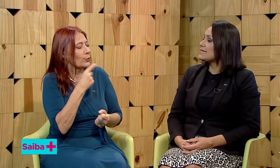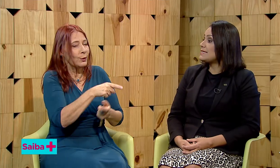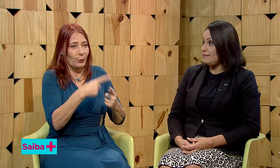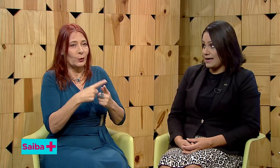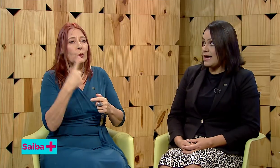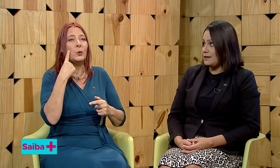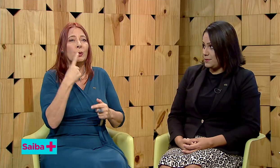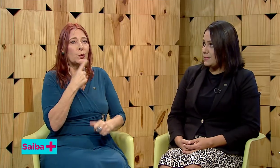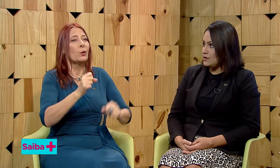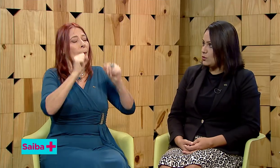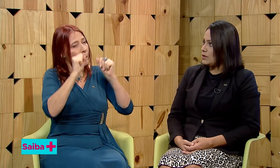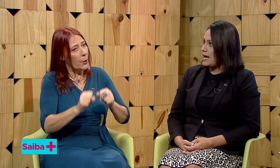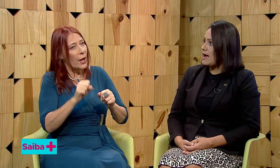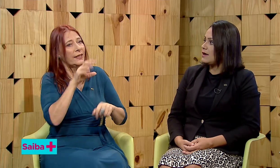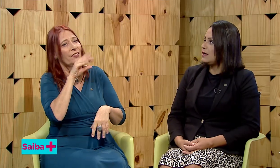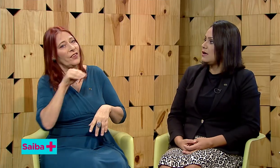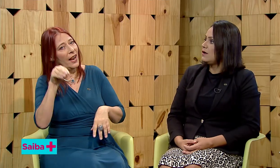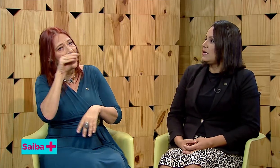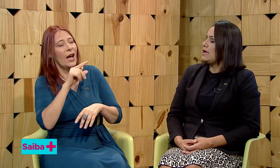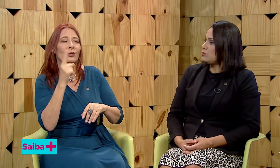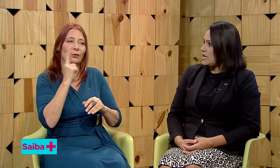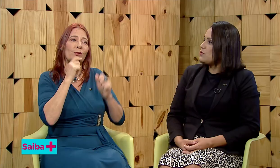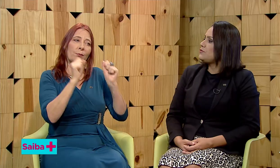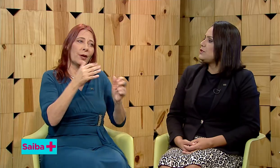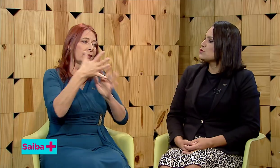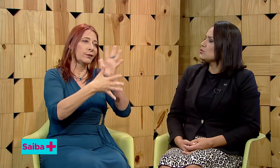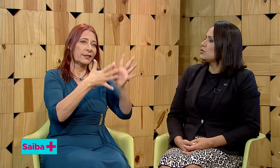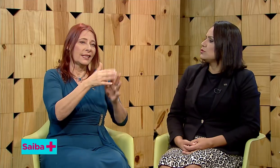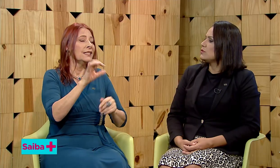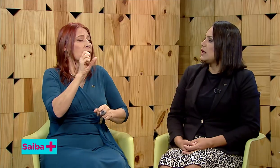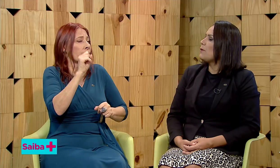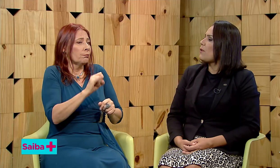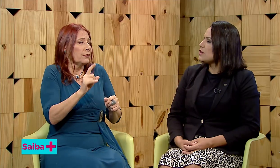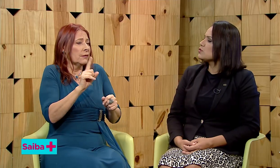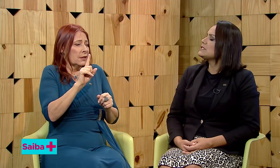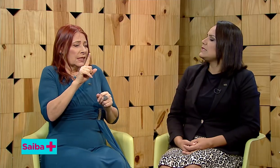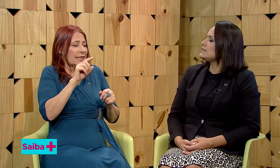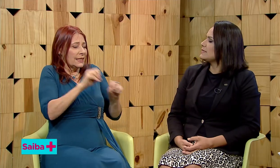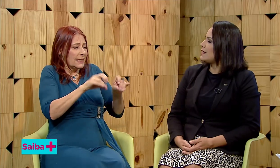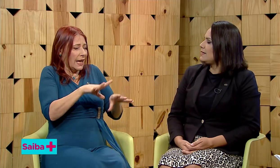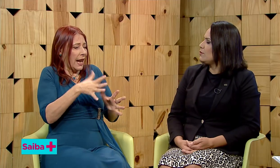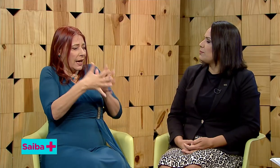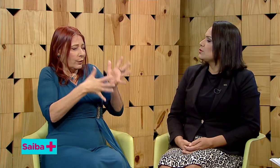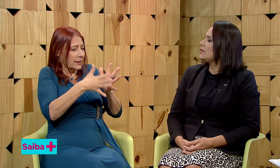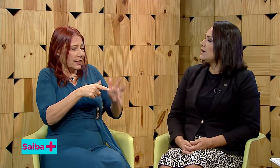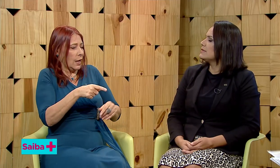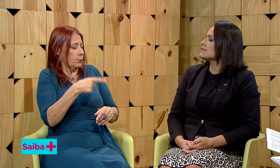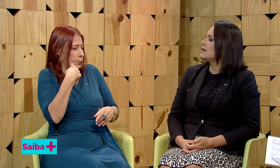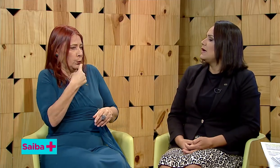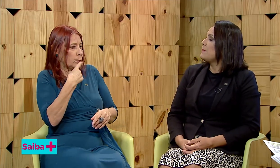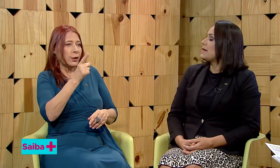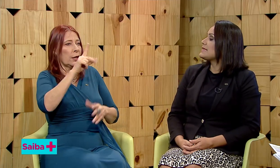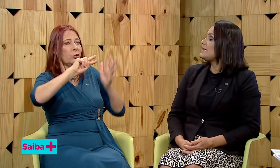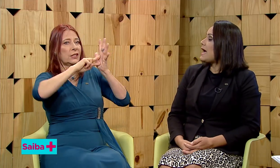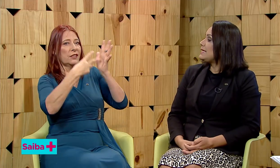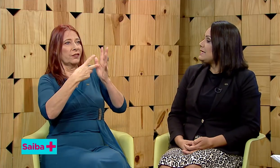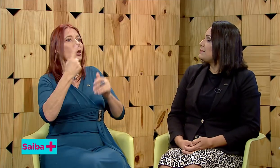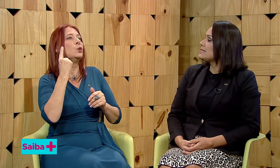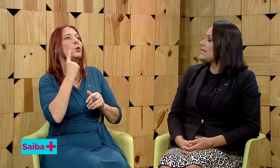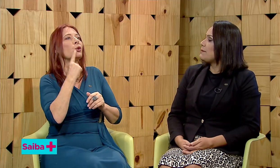aceitar, em primeiro lugar, eu tenho um filho surdo. Eu posso, sim, ensinar a língua portuguesa, mas a Libras, ela é